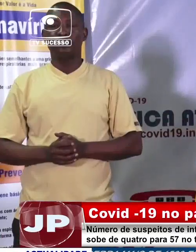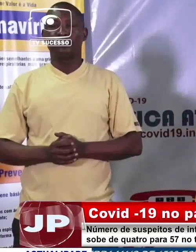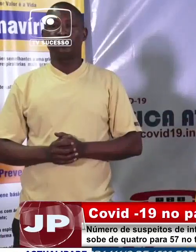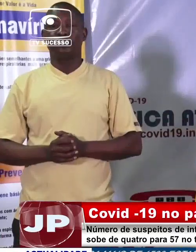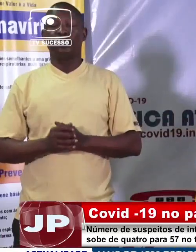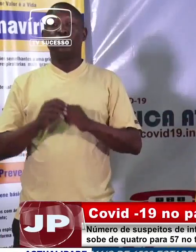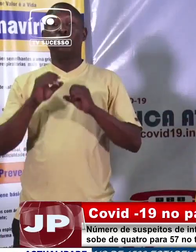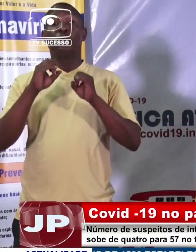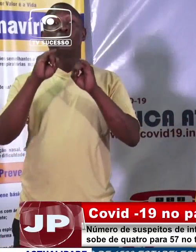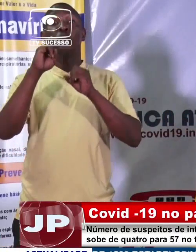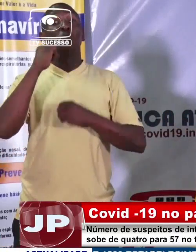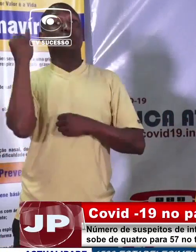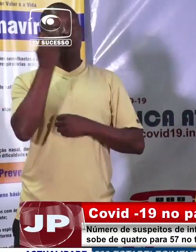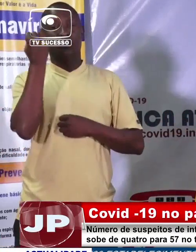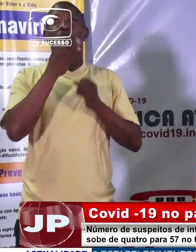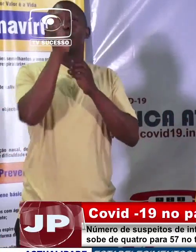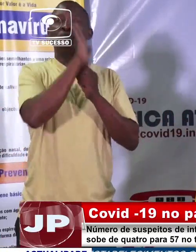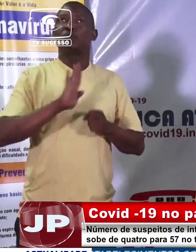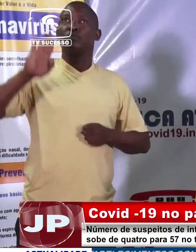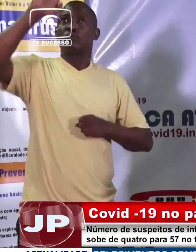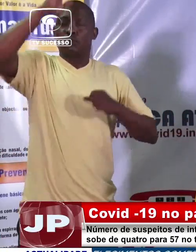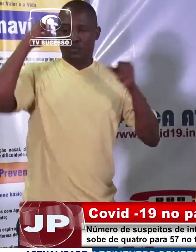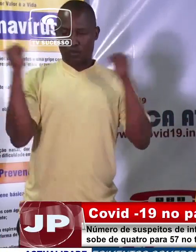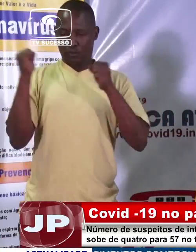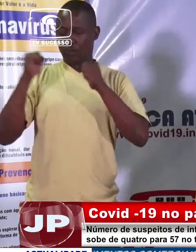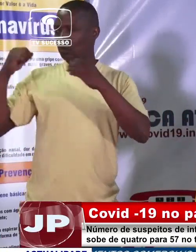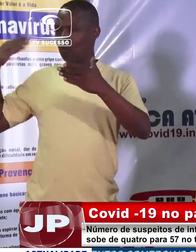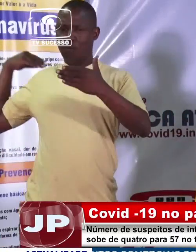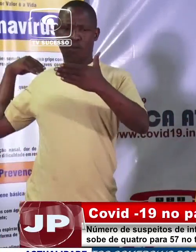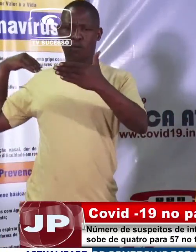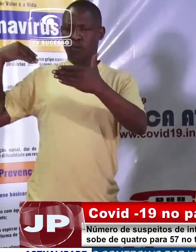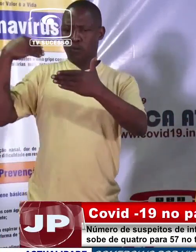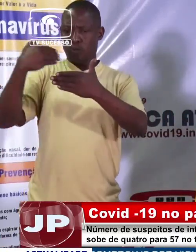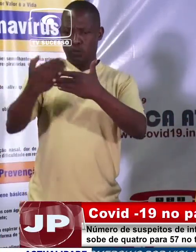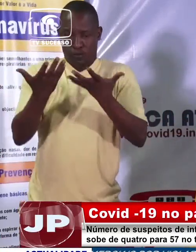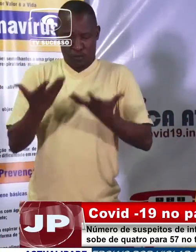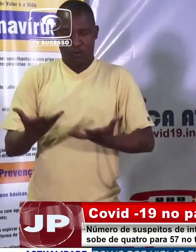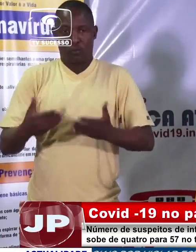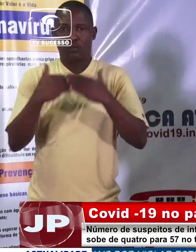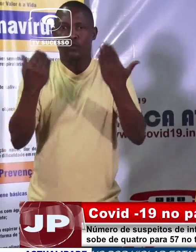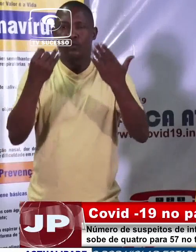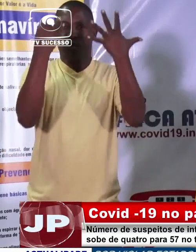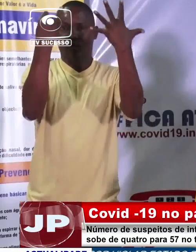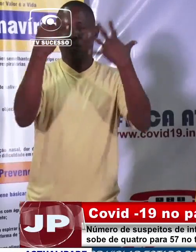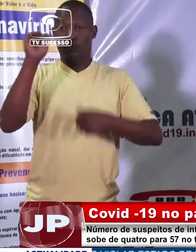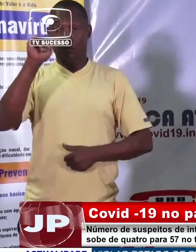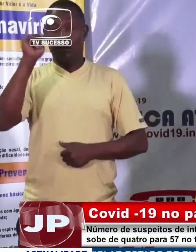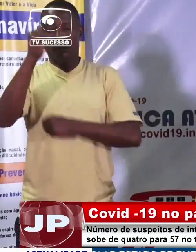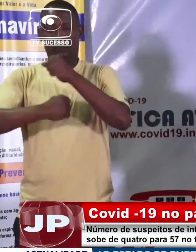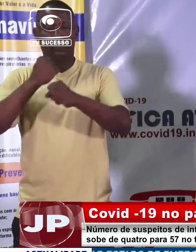Instituto Nacional de Saúde, até hoje, dia 7 de abril de 2020,